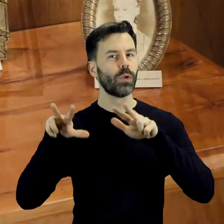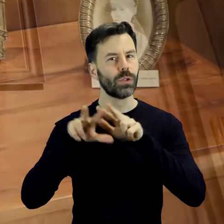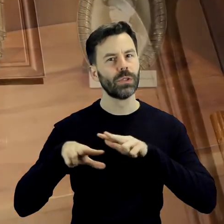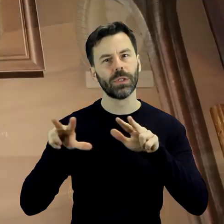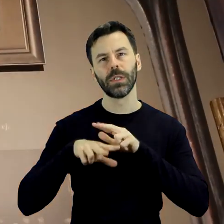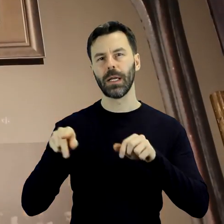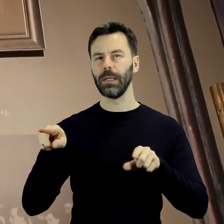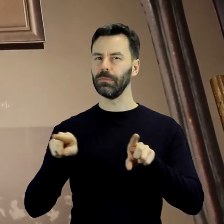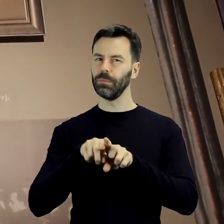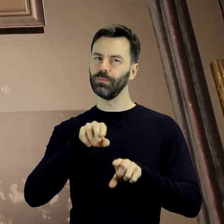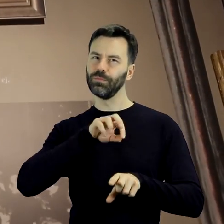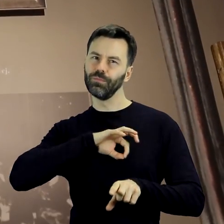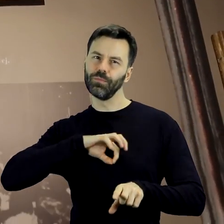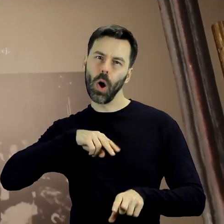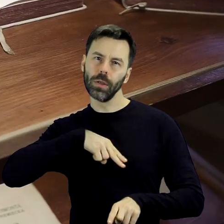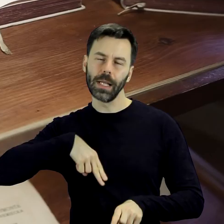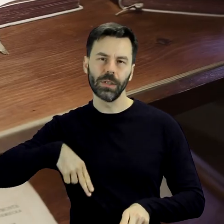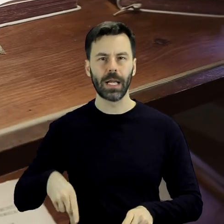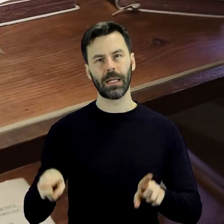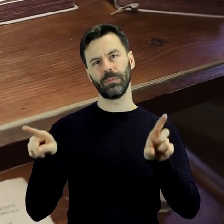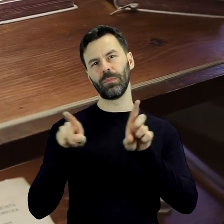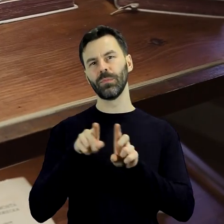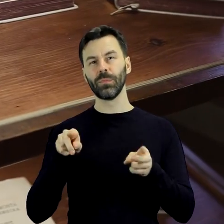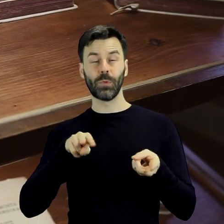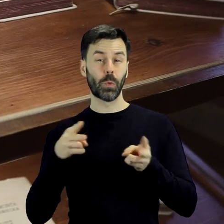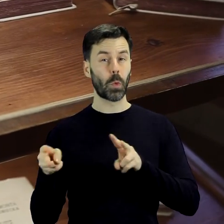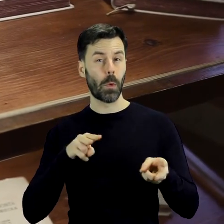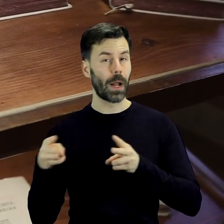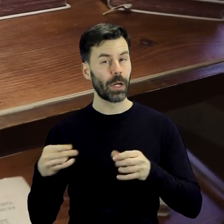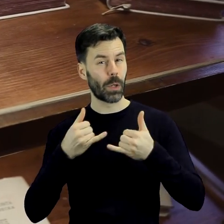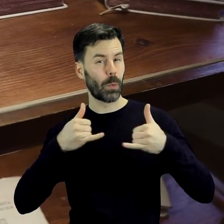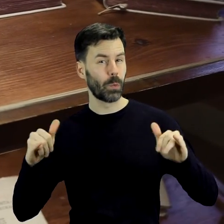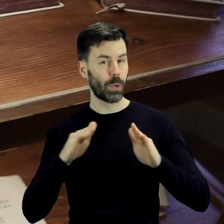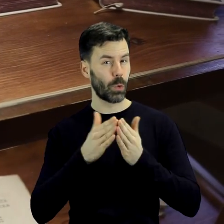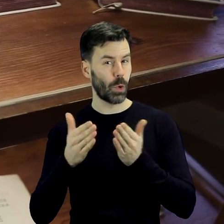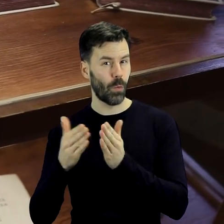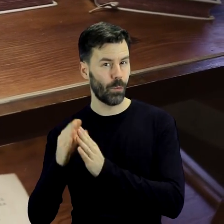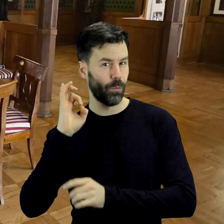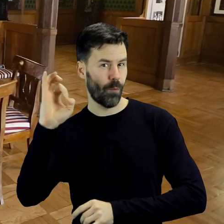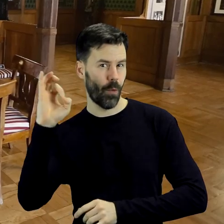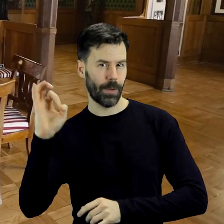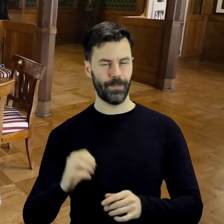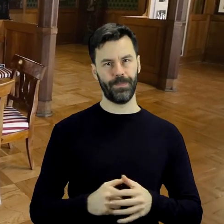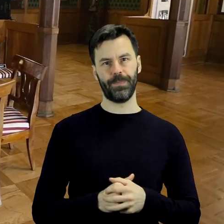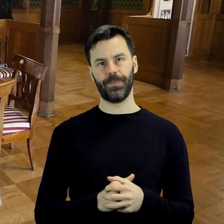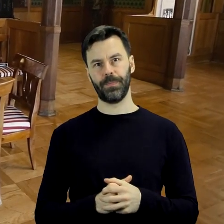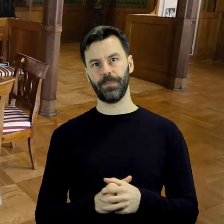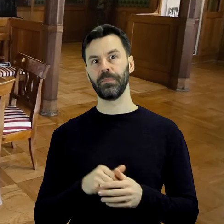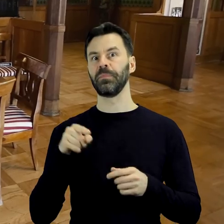honorowe odznaczenia, a także różnojęzyczne wydania największych dzieł Reymonta. Jej dopełnieniem jest